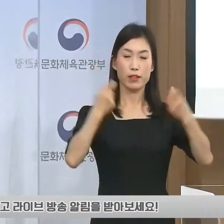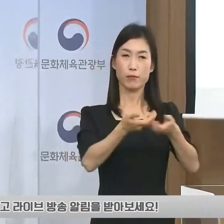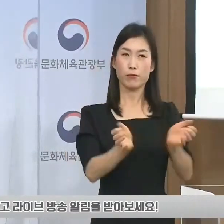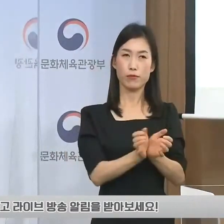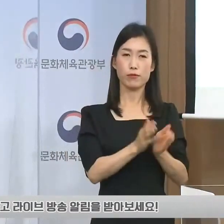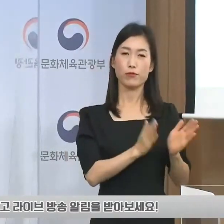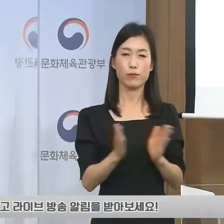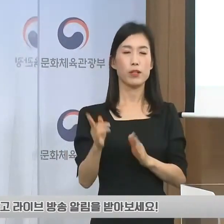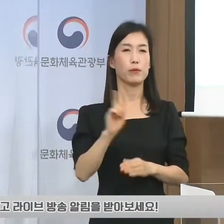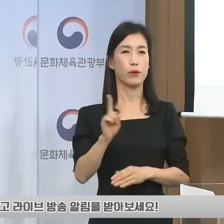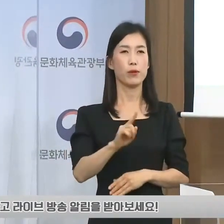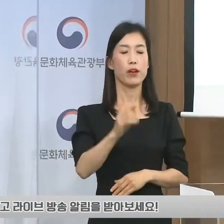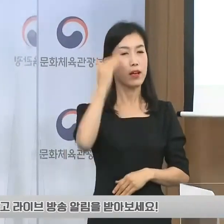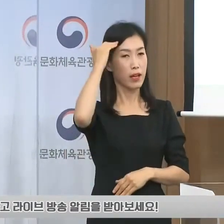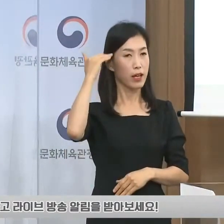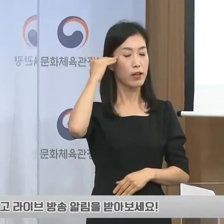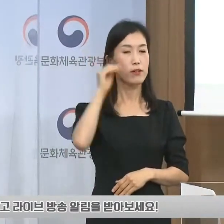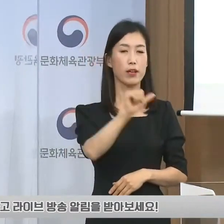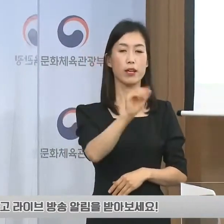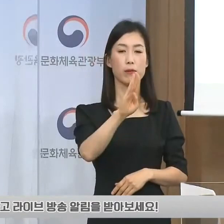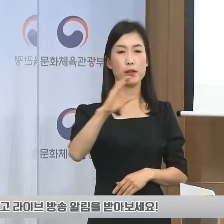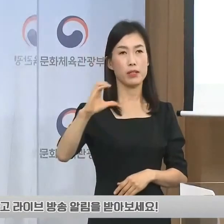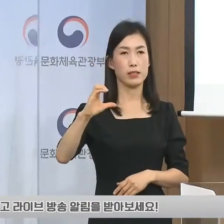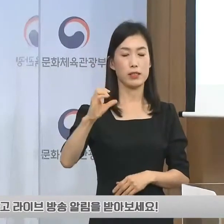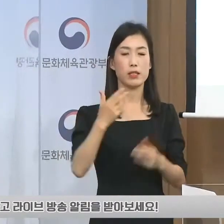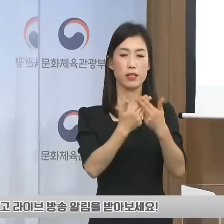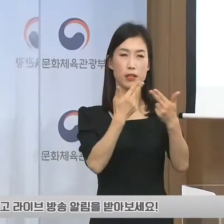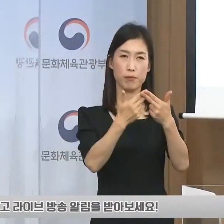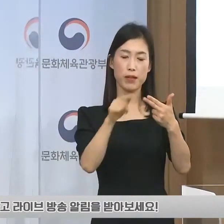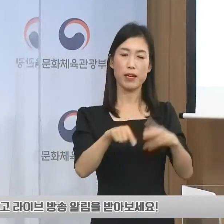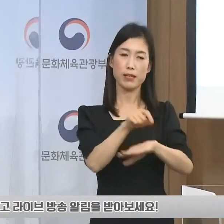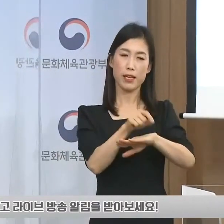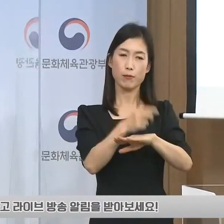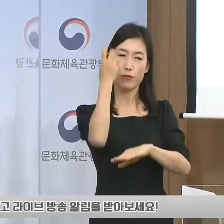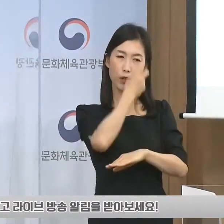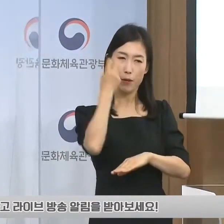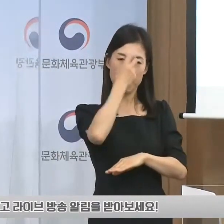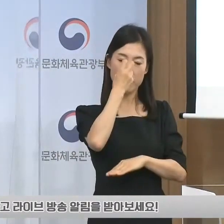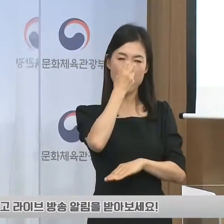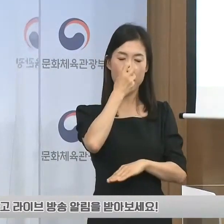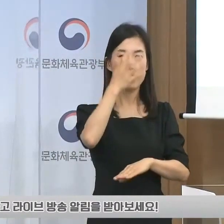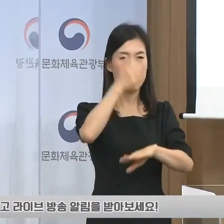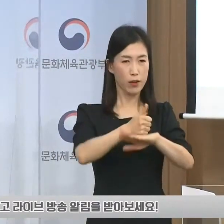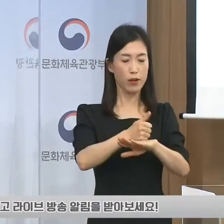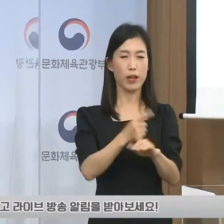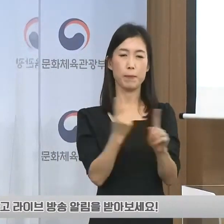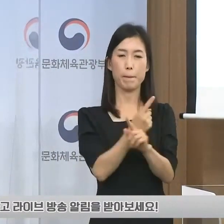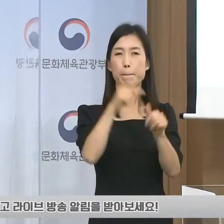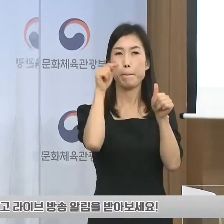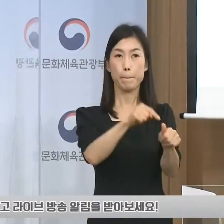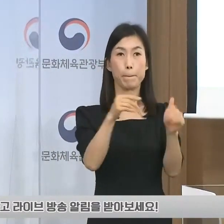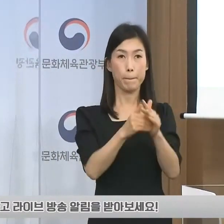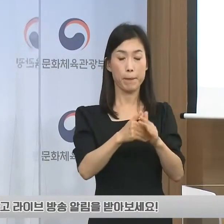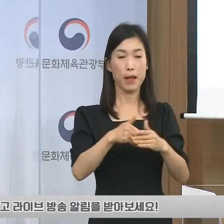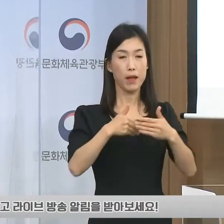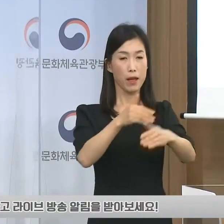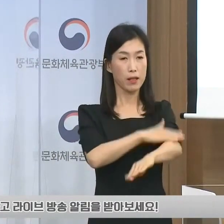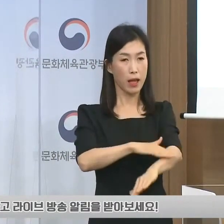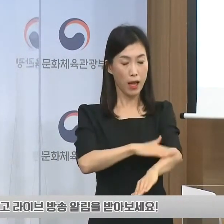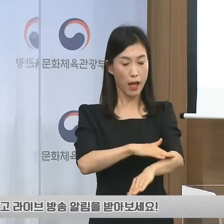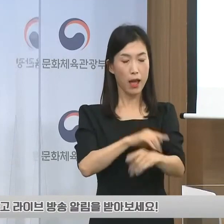한국ABC협회 사무검사 조치 권고사항 이행 점검 결과 및 향후 정부